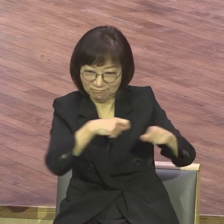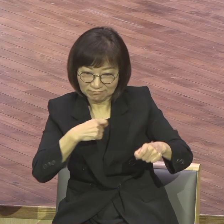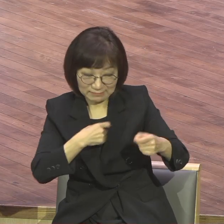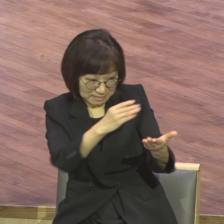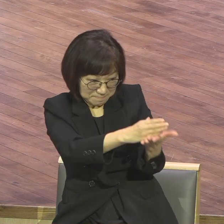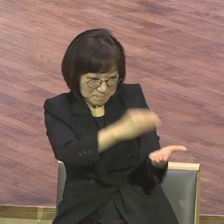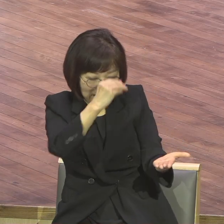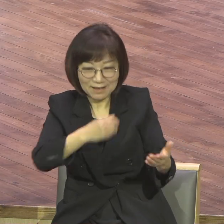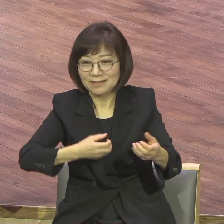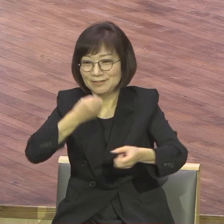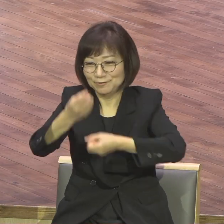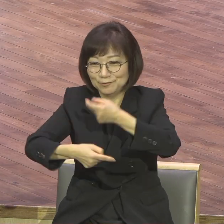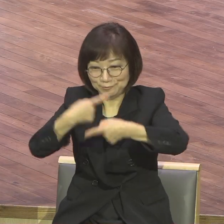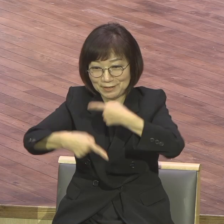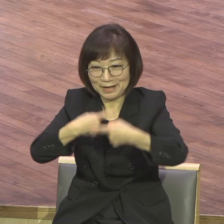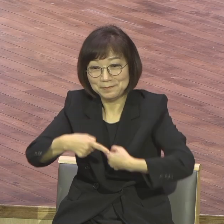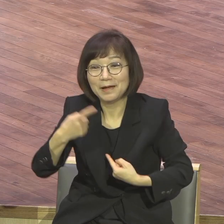받으신다고. 그게 기도예요. 기도.